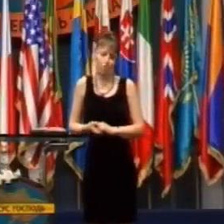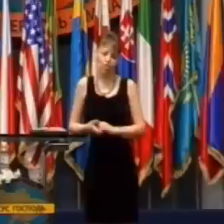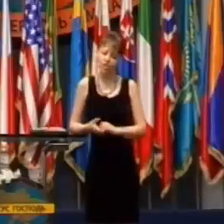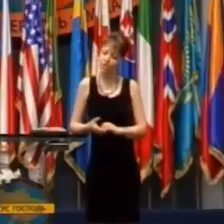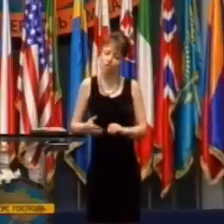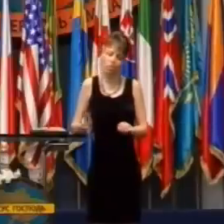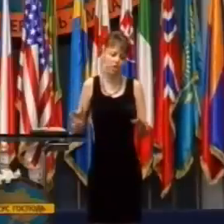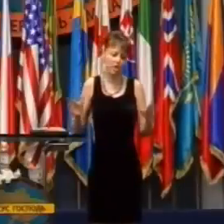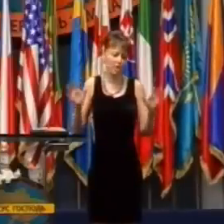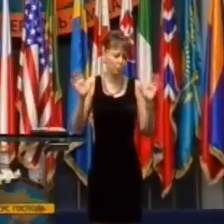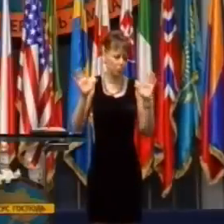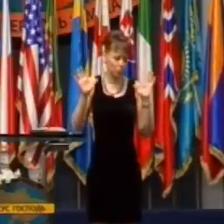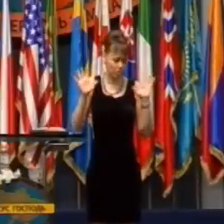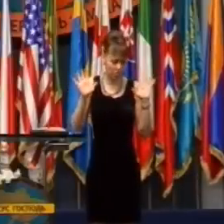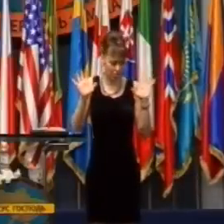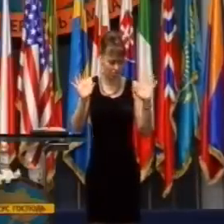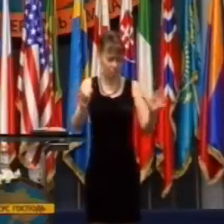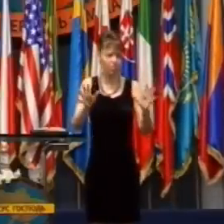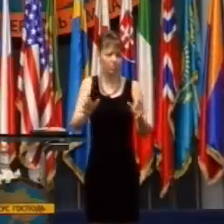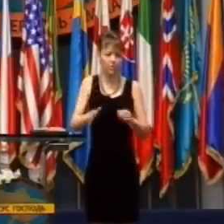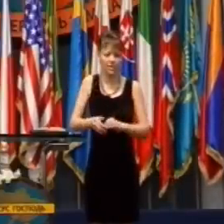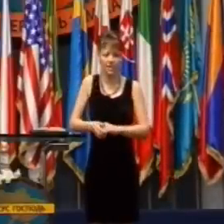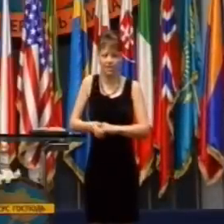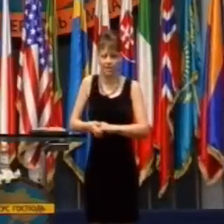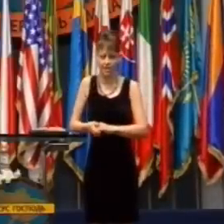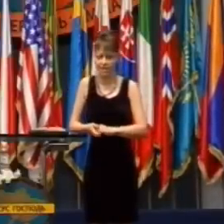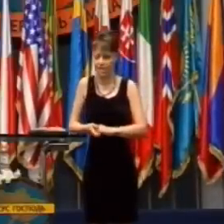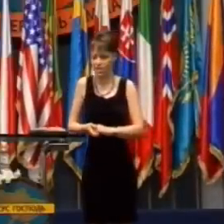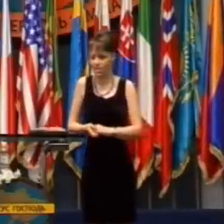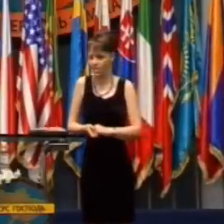že to budú pozerať tisícky ľudí.